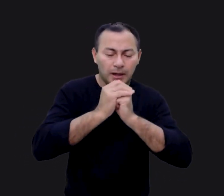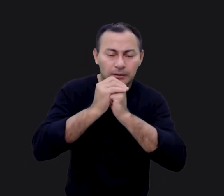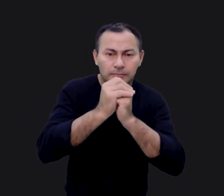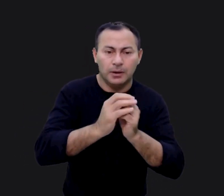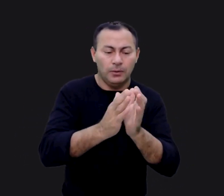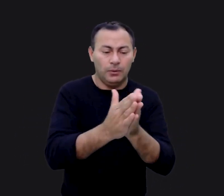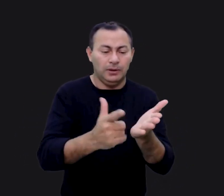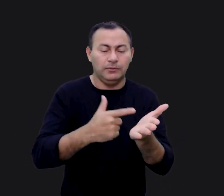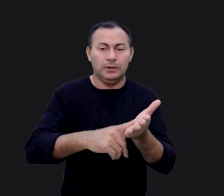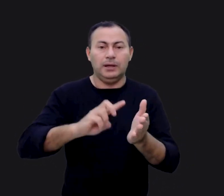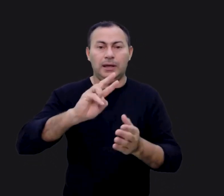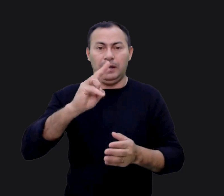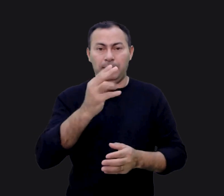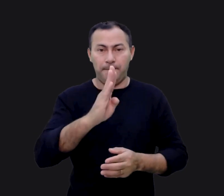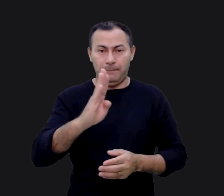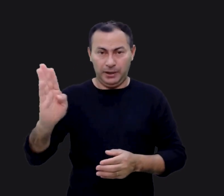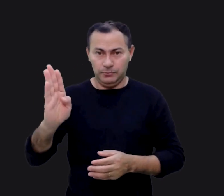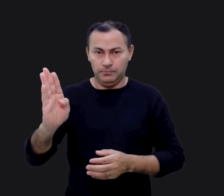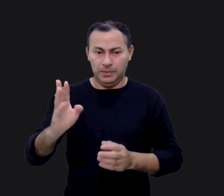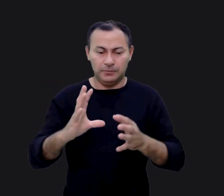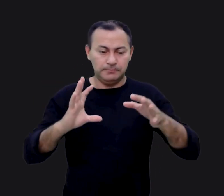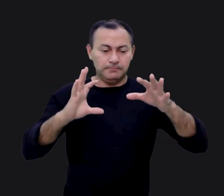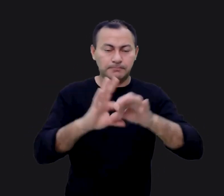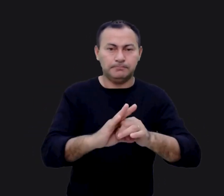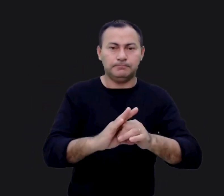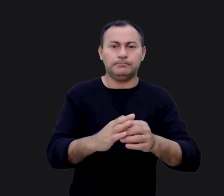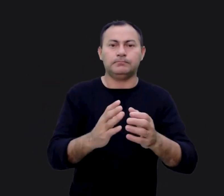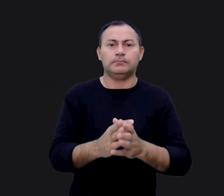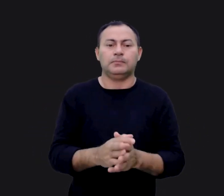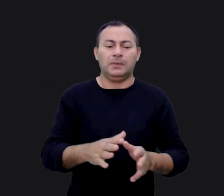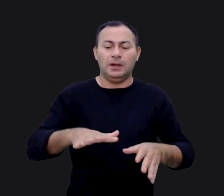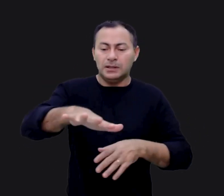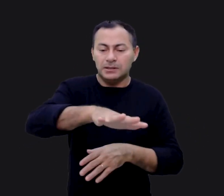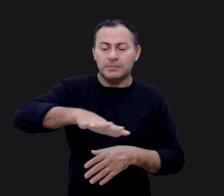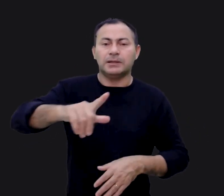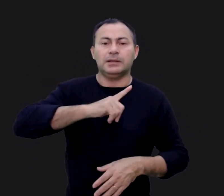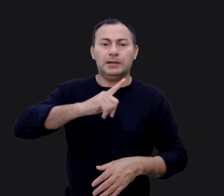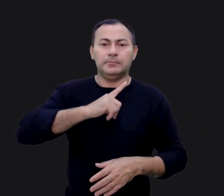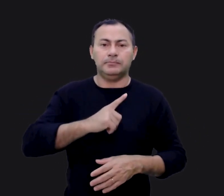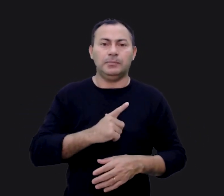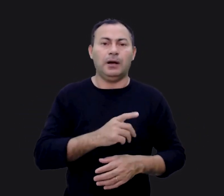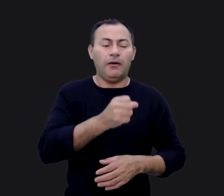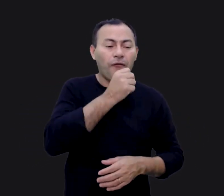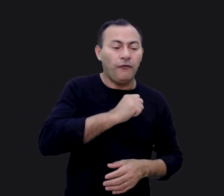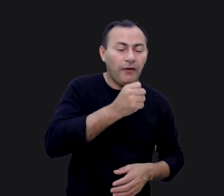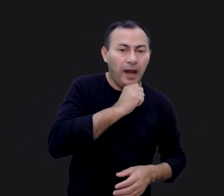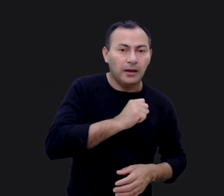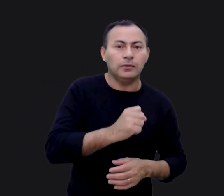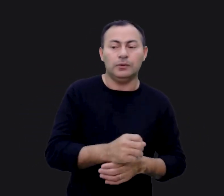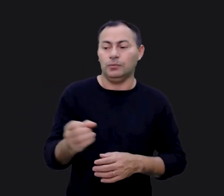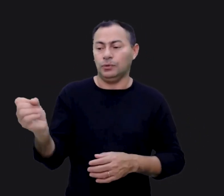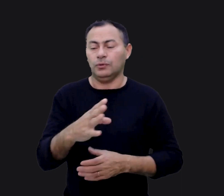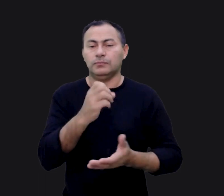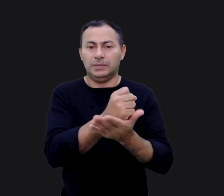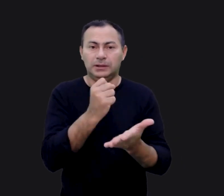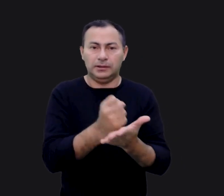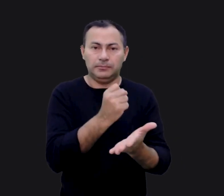adoração. O livro de Hebreus tenta ser uma ponte para atravessarmos o espaço que há entre o Velho e o Novo